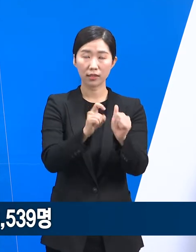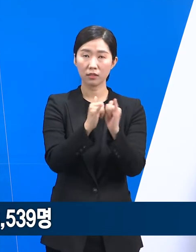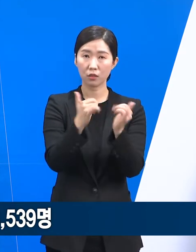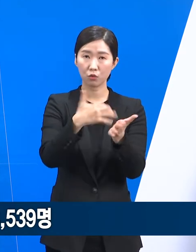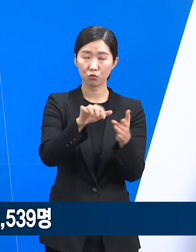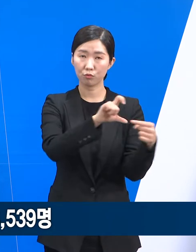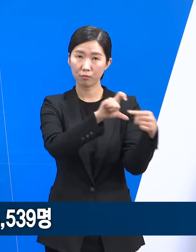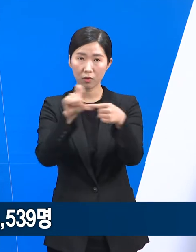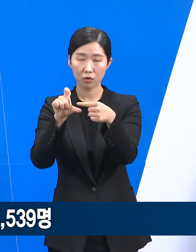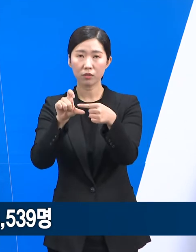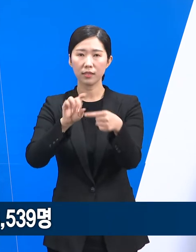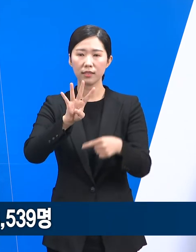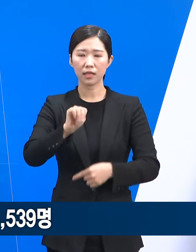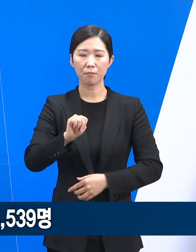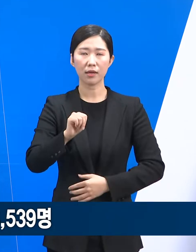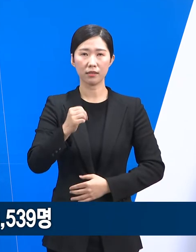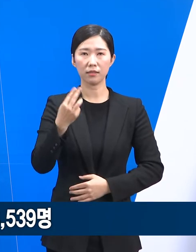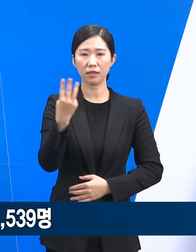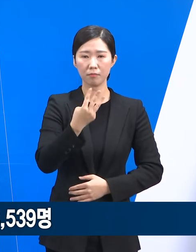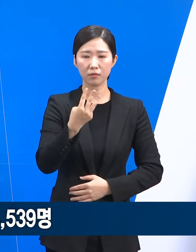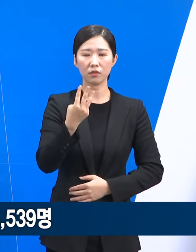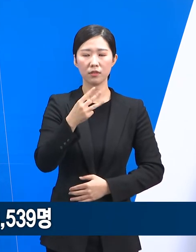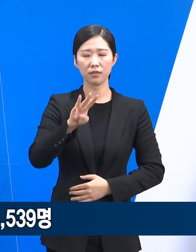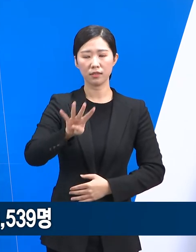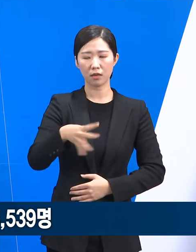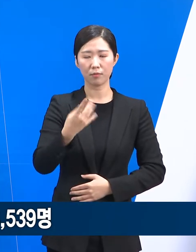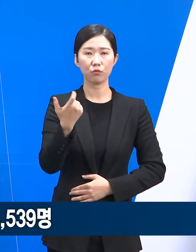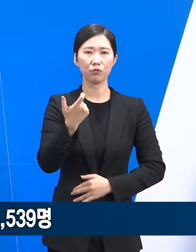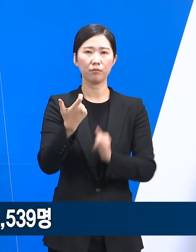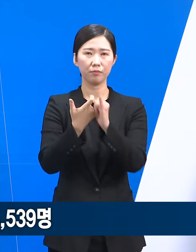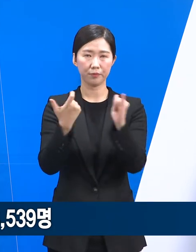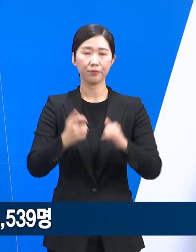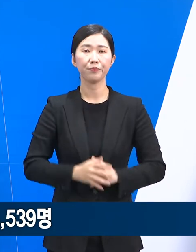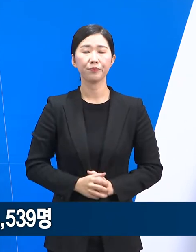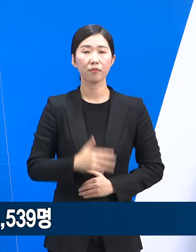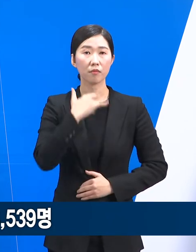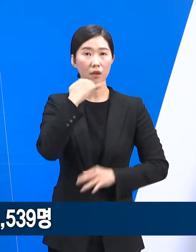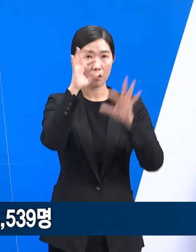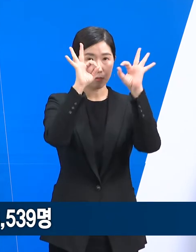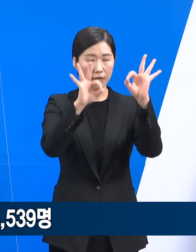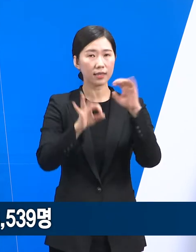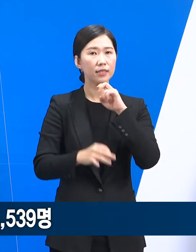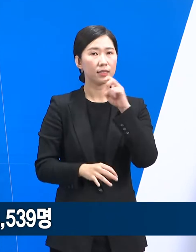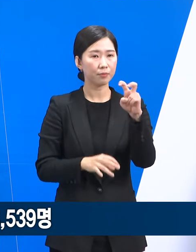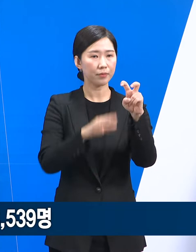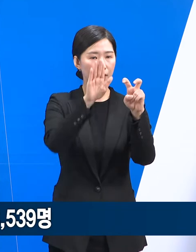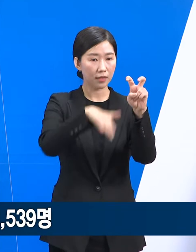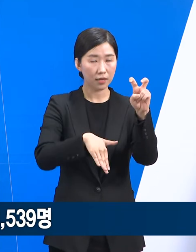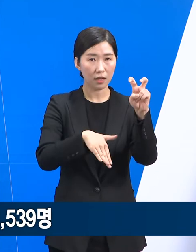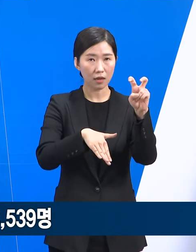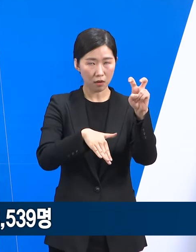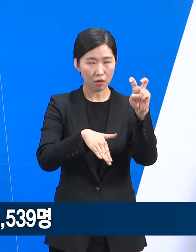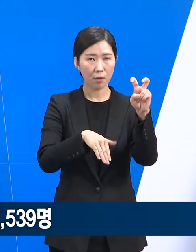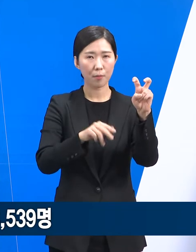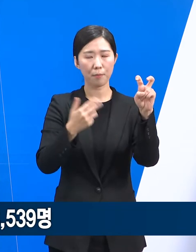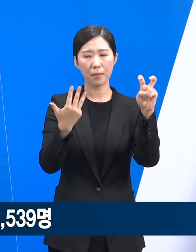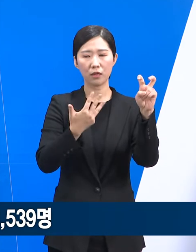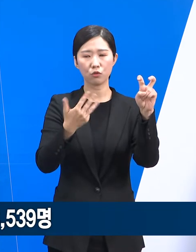4만 3,460명입니다. 연령들로 보면 20세 이하 확진자가 8